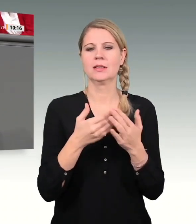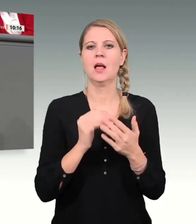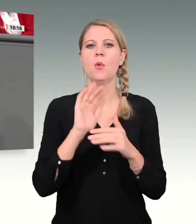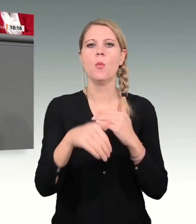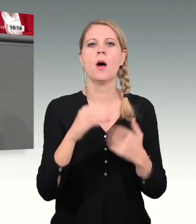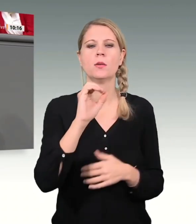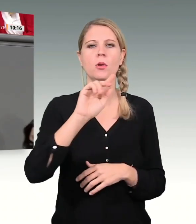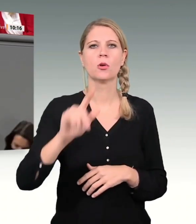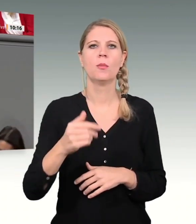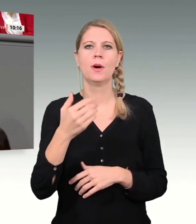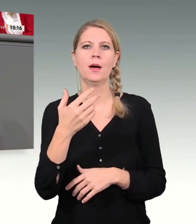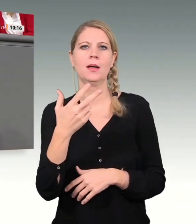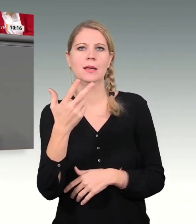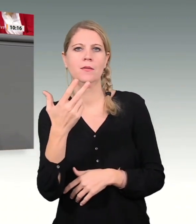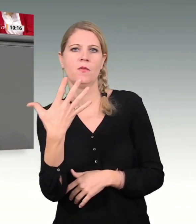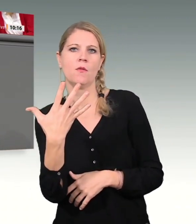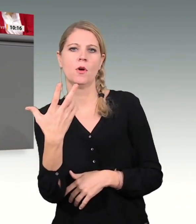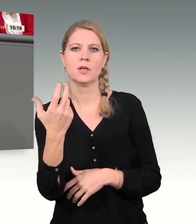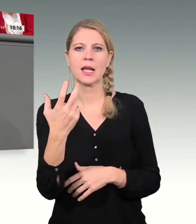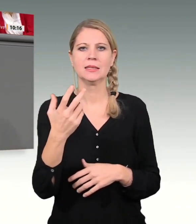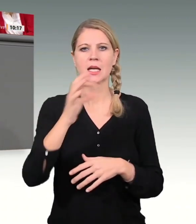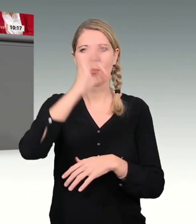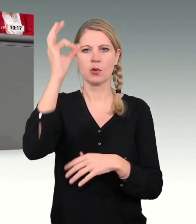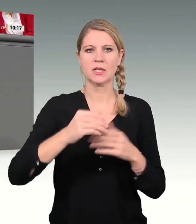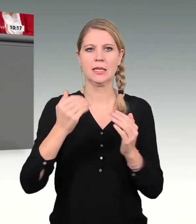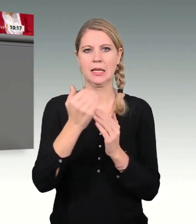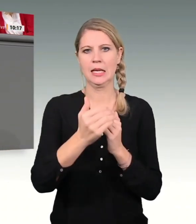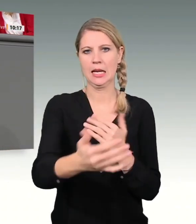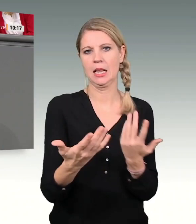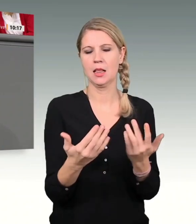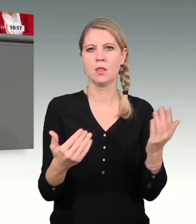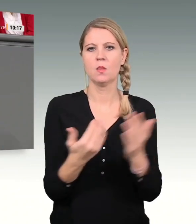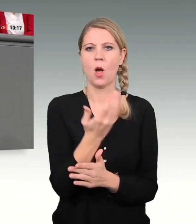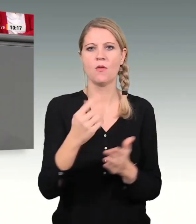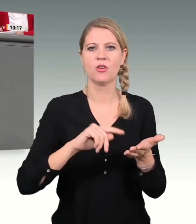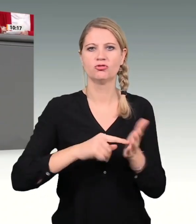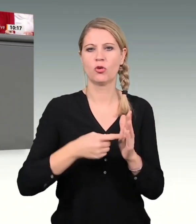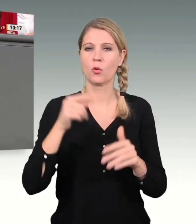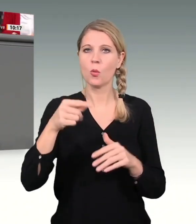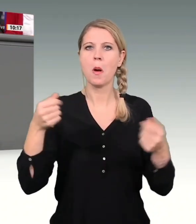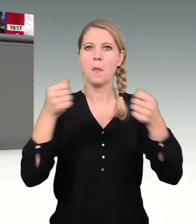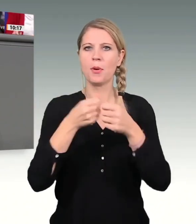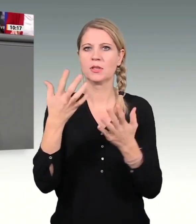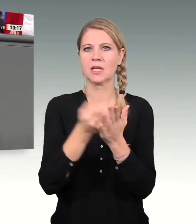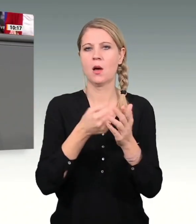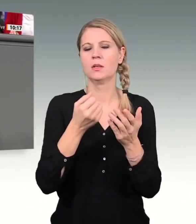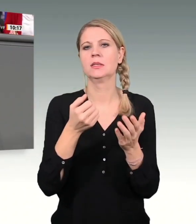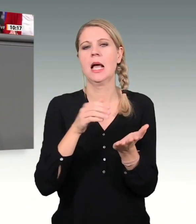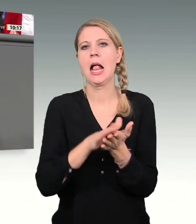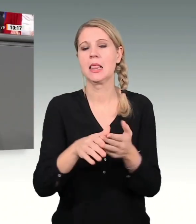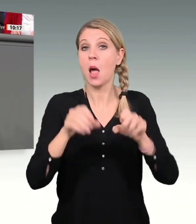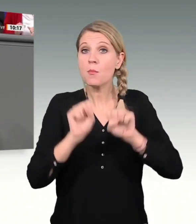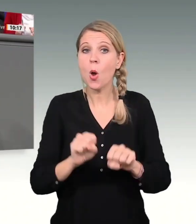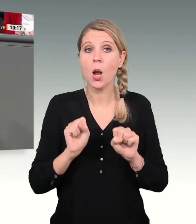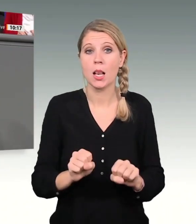Neuverschuldung im Bundeshaushalt ermöglichen würde. Dies hätte eine dauerhafte Aussetzung der Schuldenbremse, zur